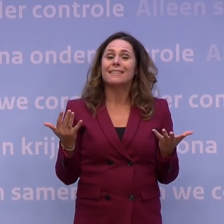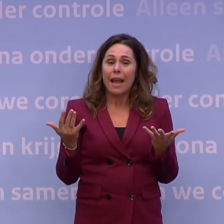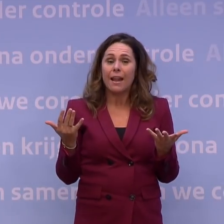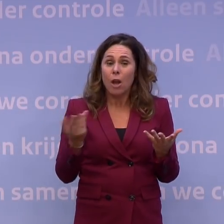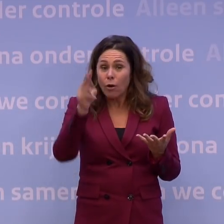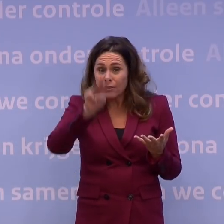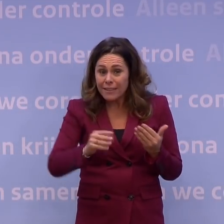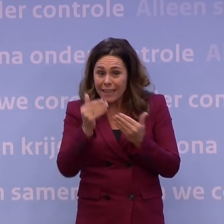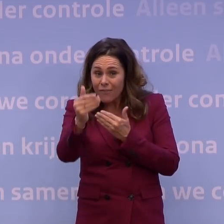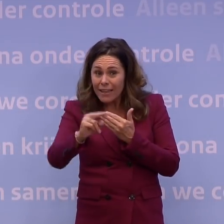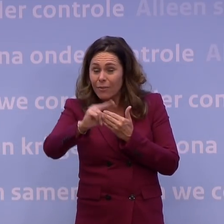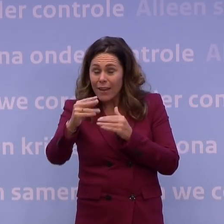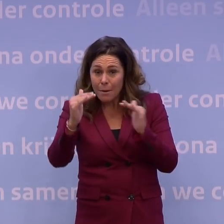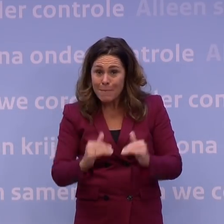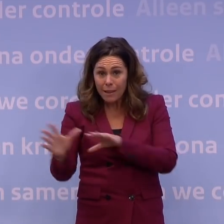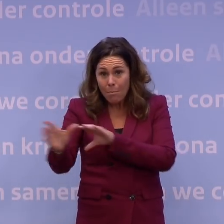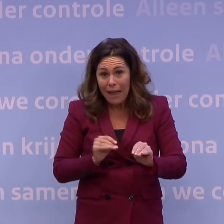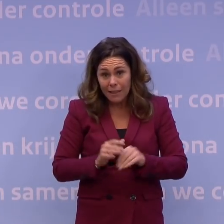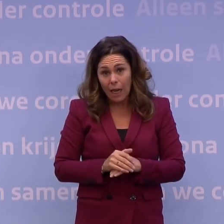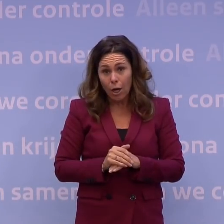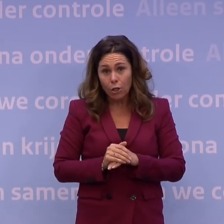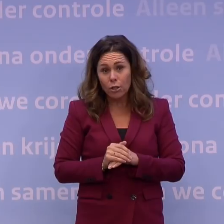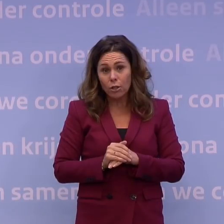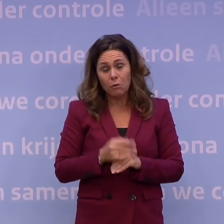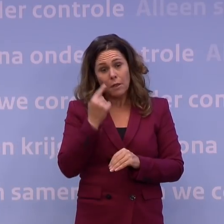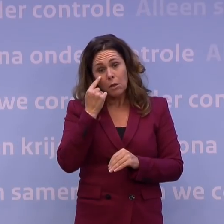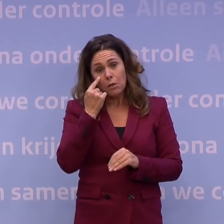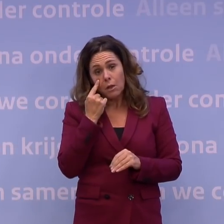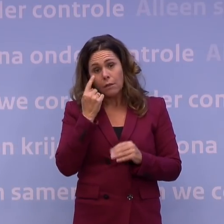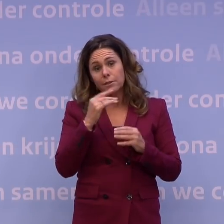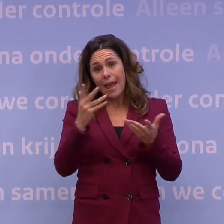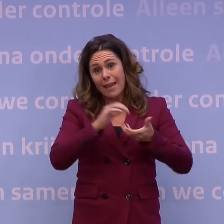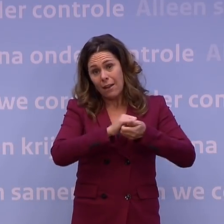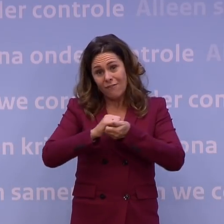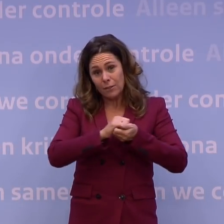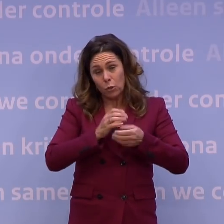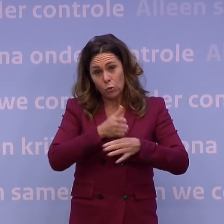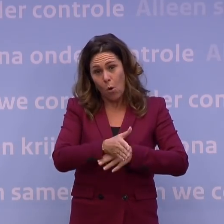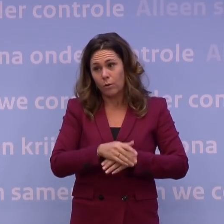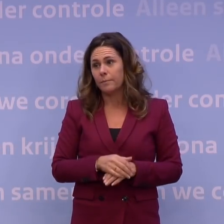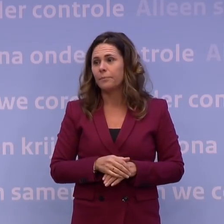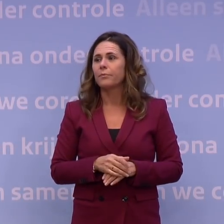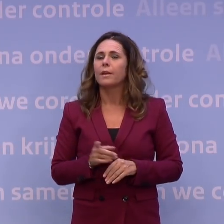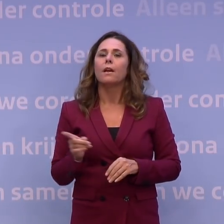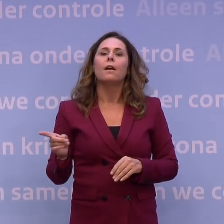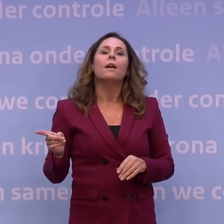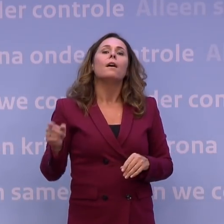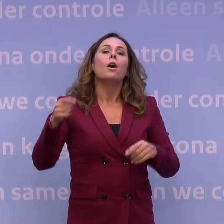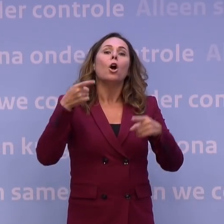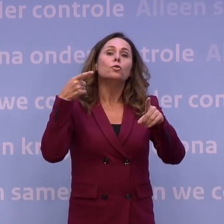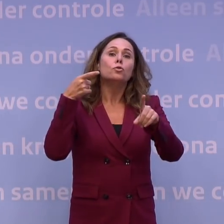drie weken weer kunnen afschalen of is er toch eigenlijk wel een grote kans dat dit de hele winter voort zal duren? Het doel van dit pakket, wat we nu doen,